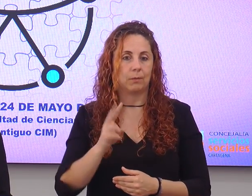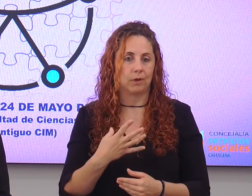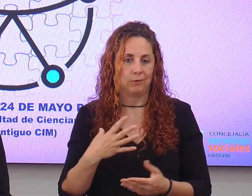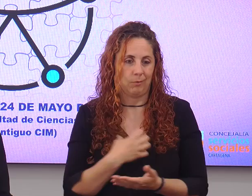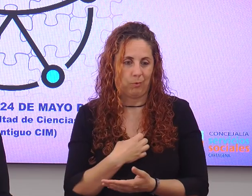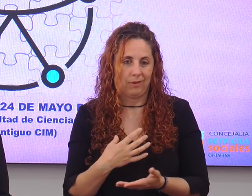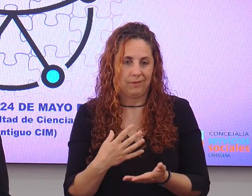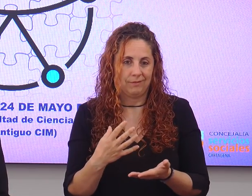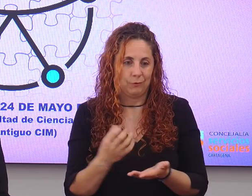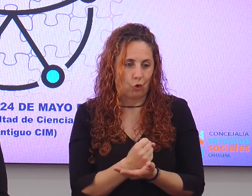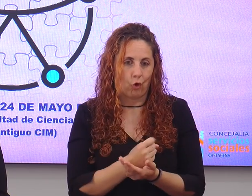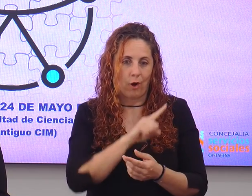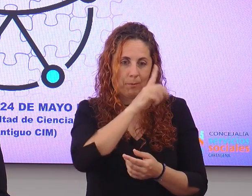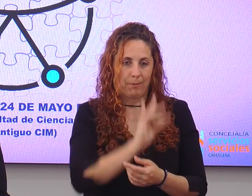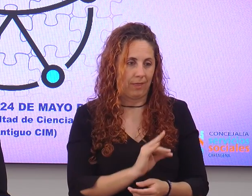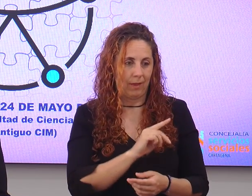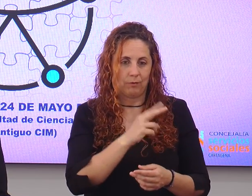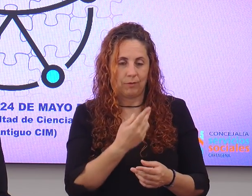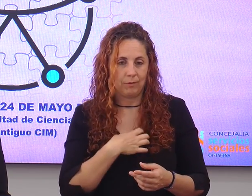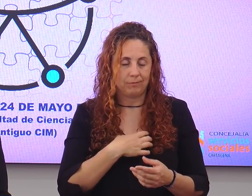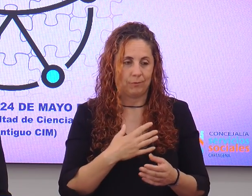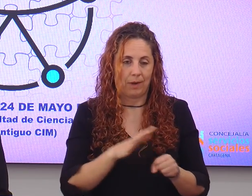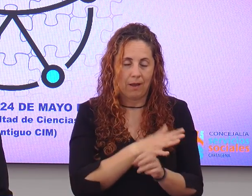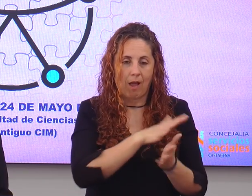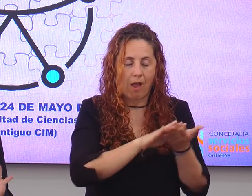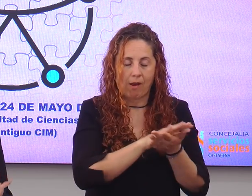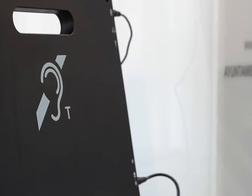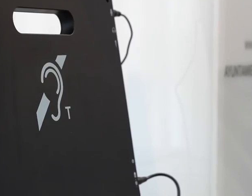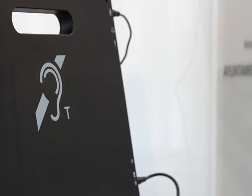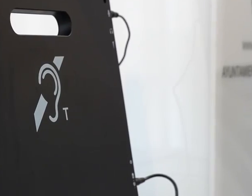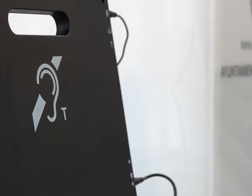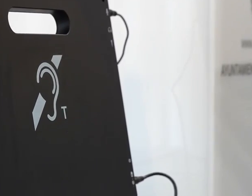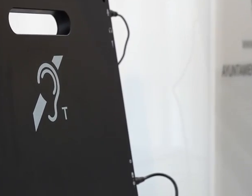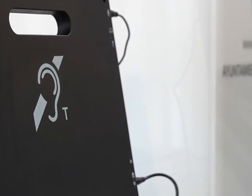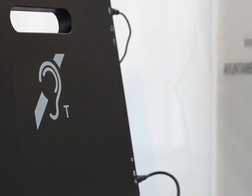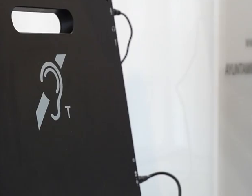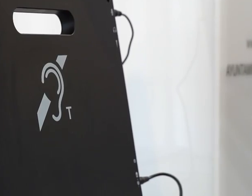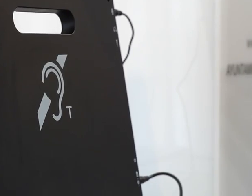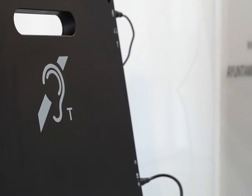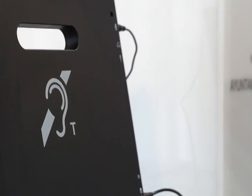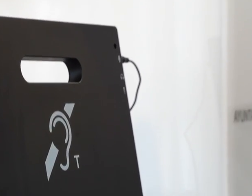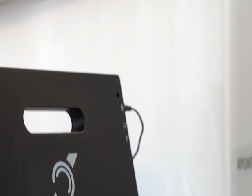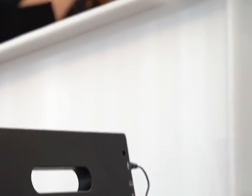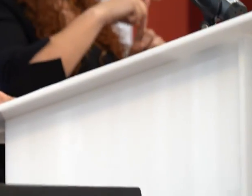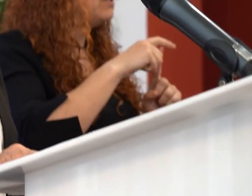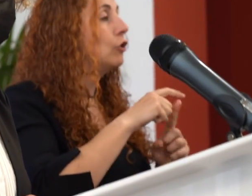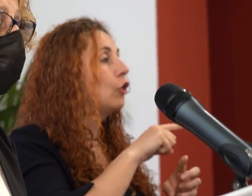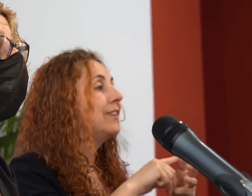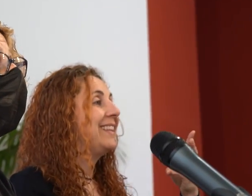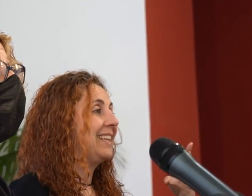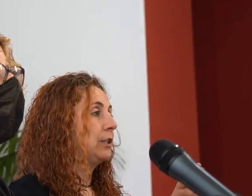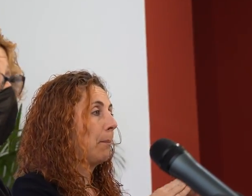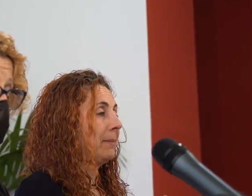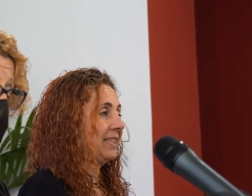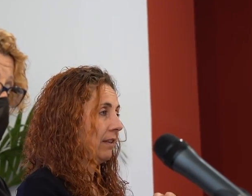se podía abordar absolutamente todo lo que sería necesario. Entonces, como digo, el 23 de mayo van a haber tres mesas de